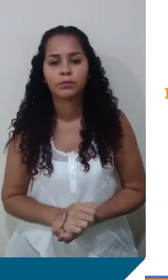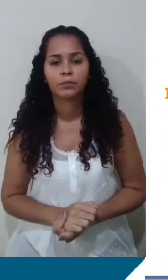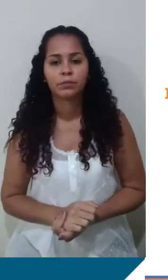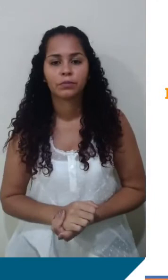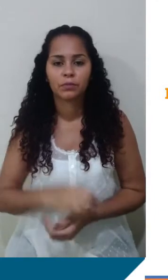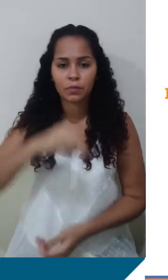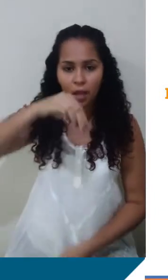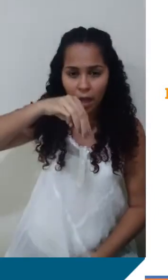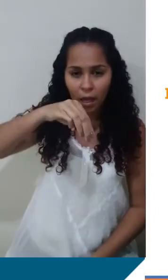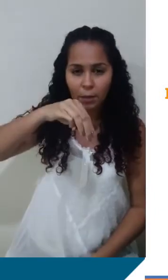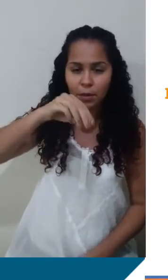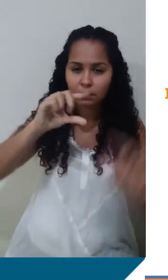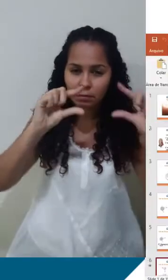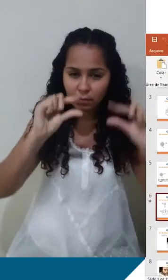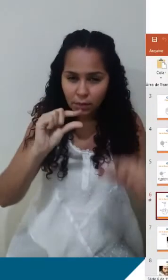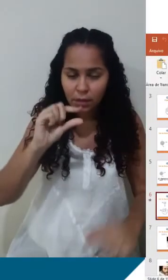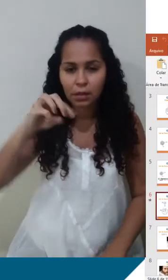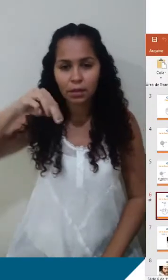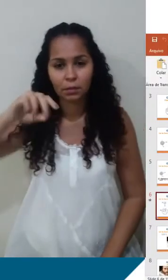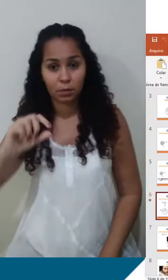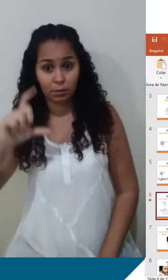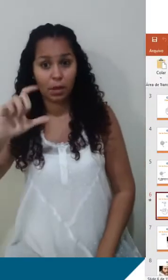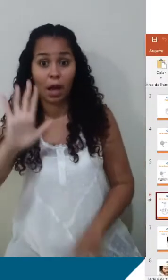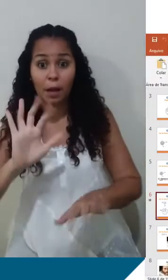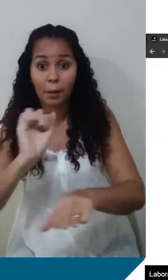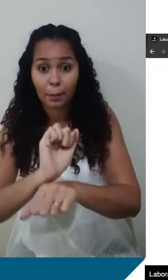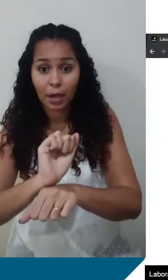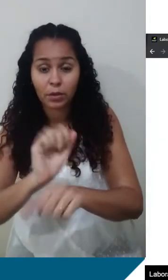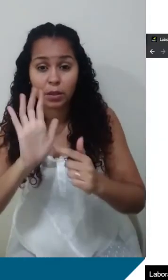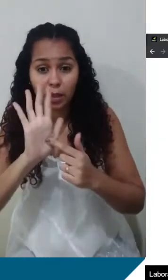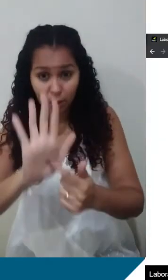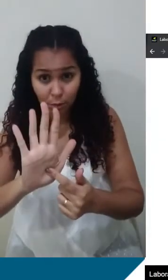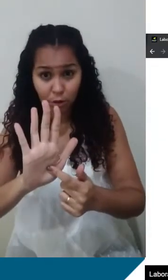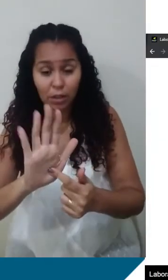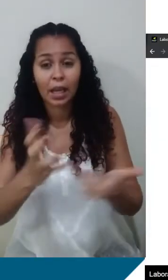Mzinho e Mzão. Ah, eu quero fazer uma pausa e mostrar uma coisa para vocês. Novamente nós vamos trabalhar o FET.